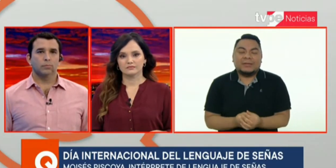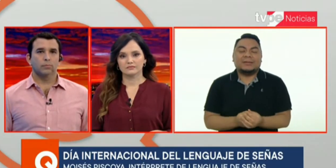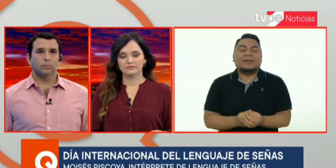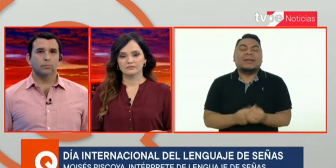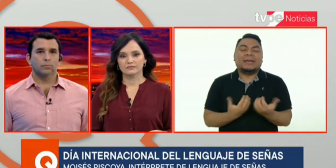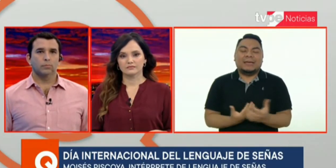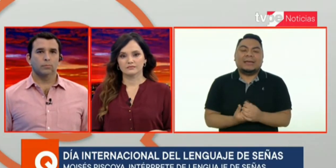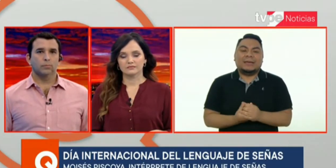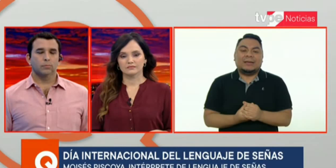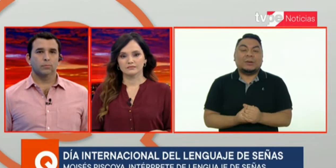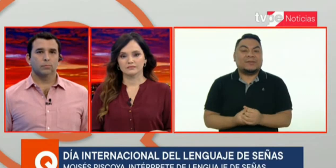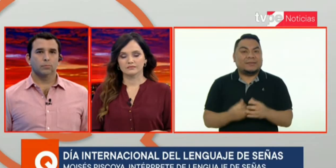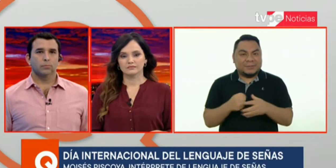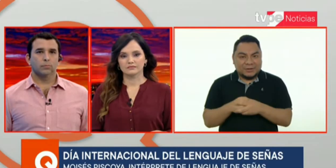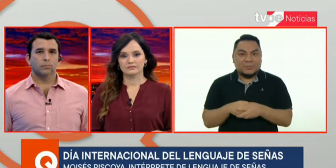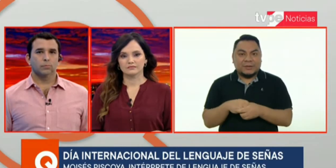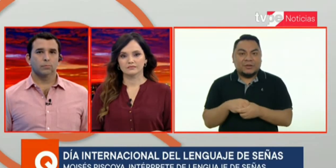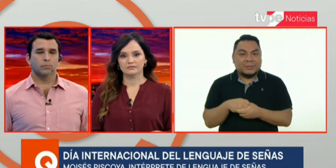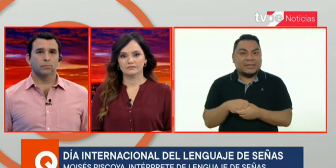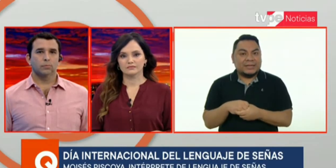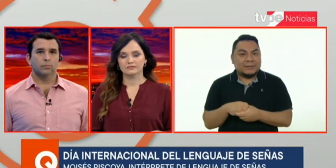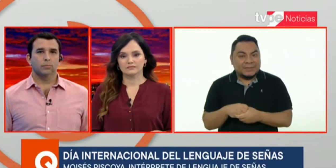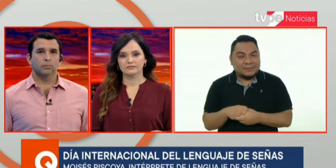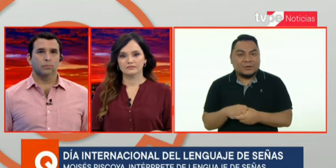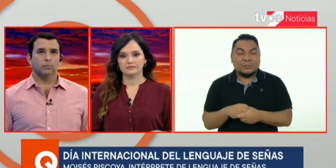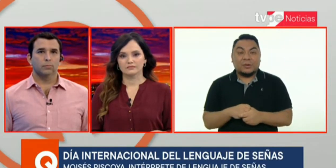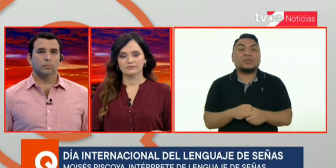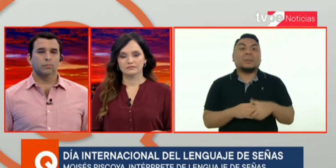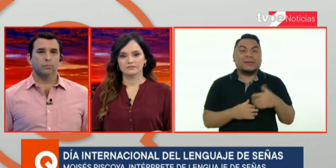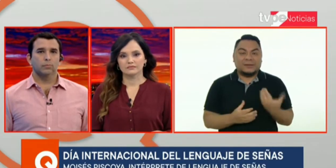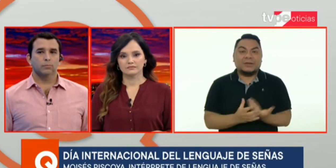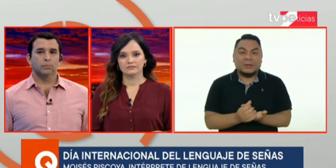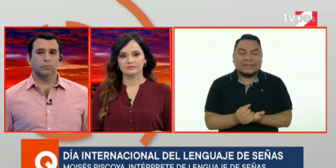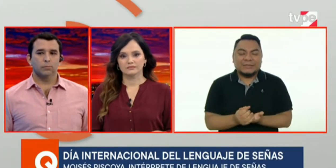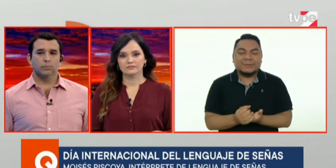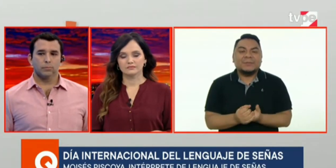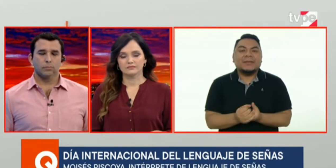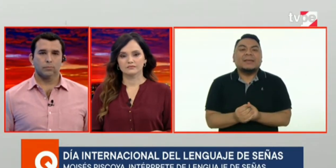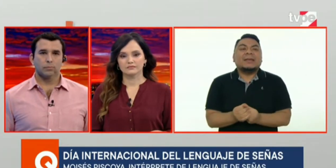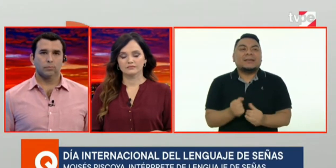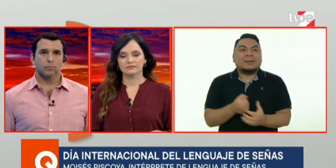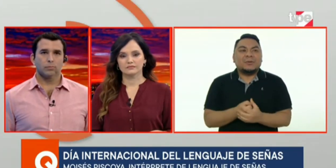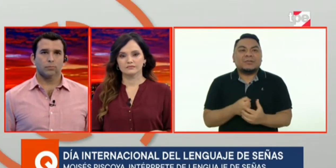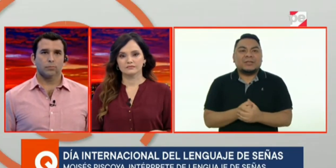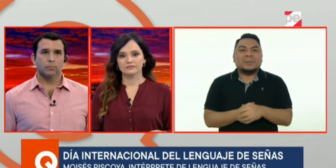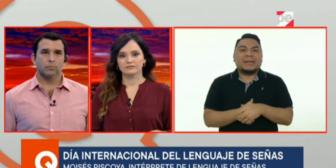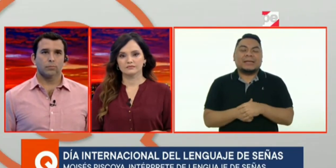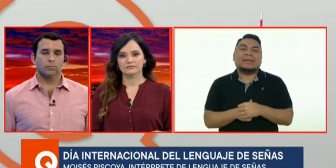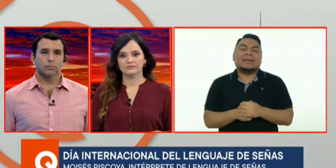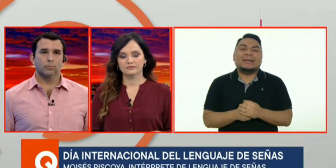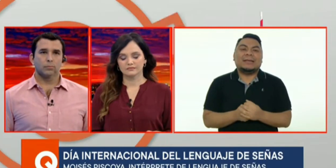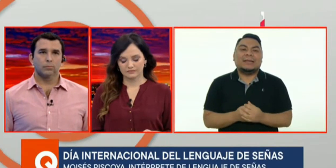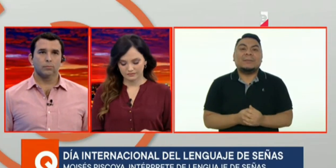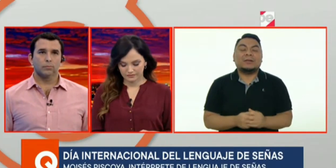lo acepte como un idioma indígena más, como en otros países ya lo han hecho. Estamos luchando para que el valor